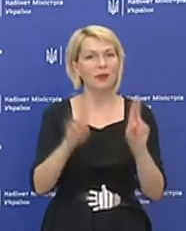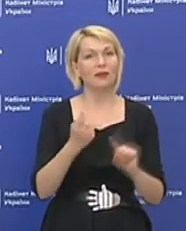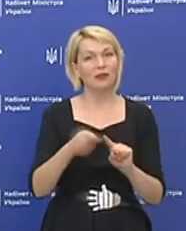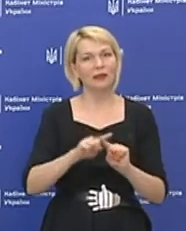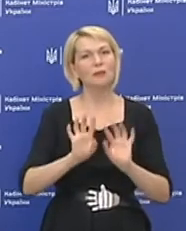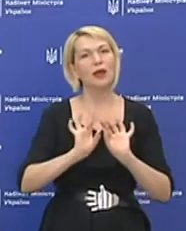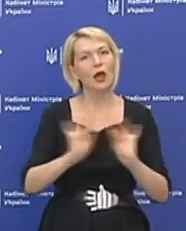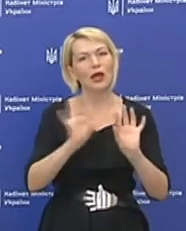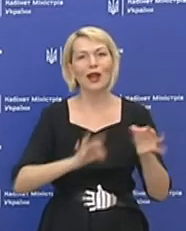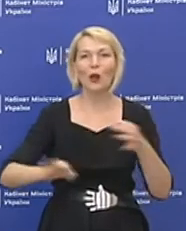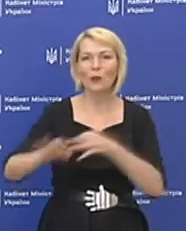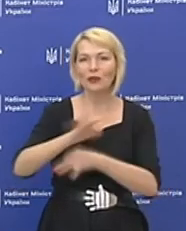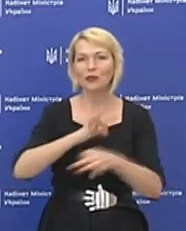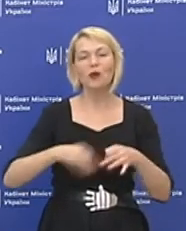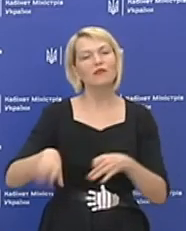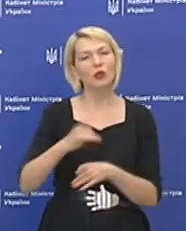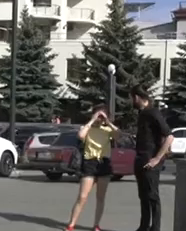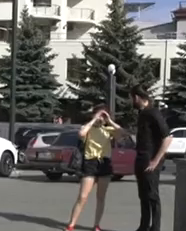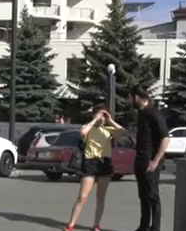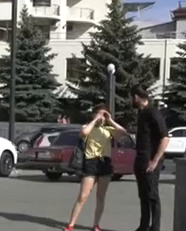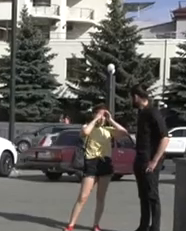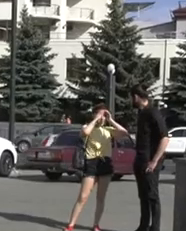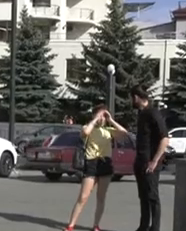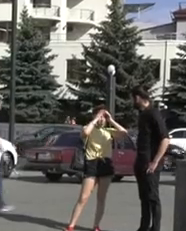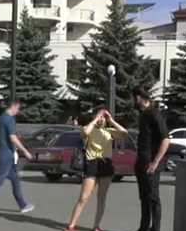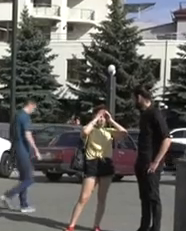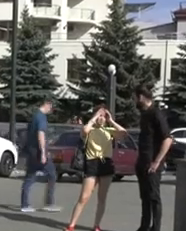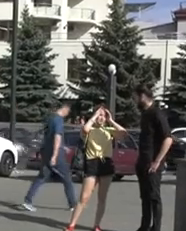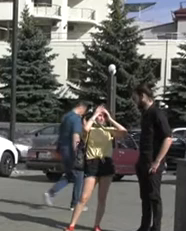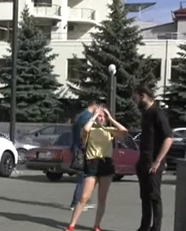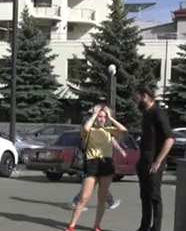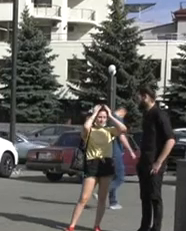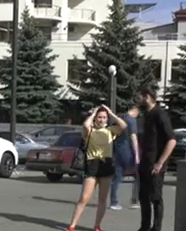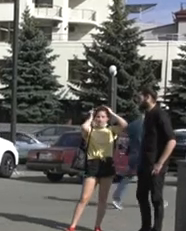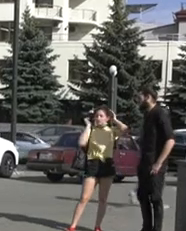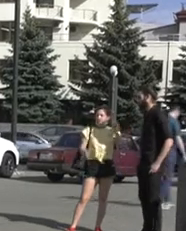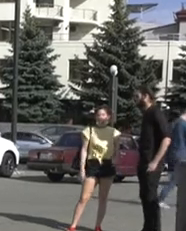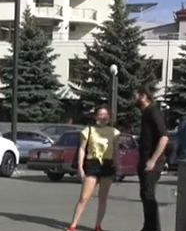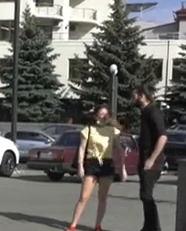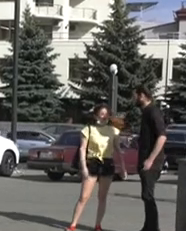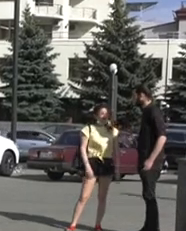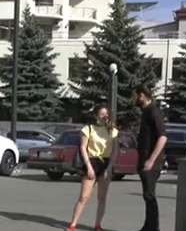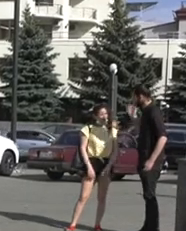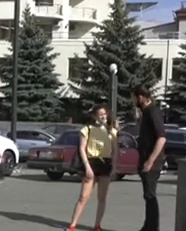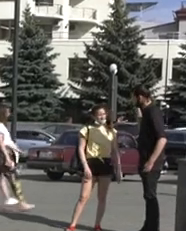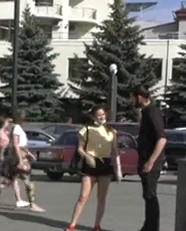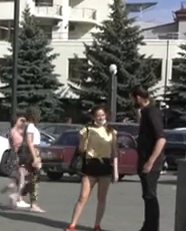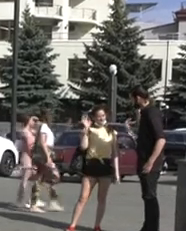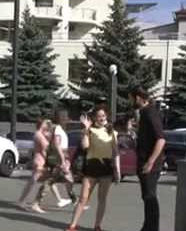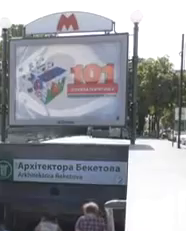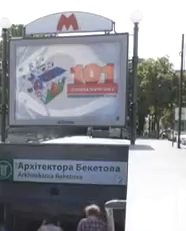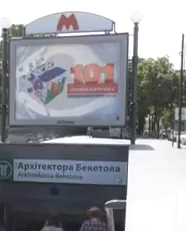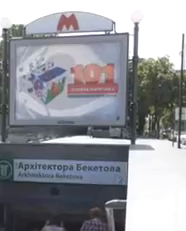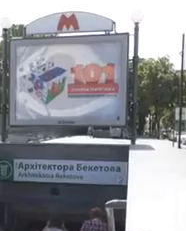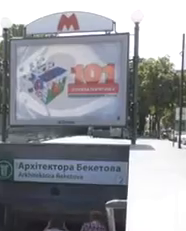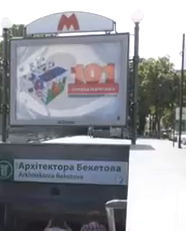які ми рекомендуємо, то все в нас буде нормально. Але, застерігає чільник відомства, українцям слід бути пильними щодо власного здоров